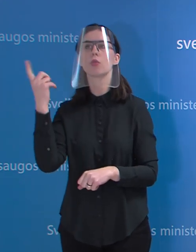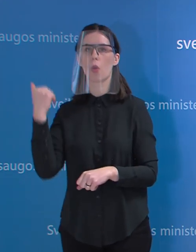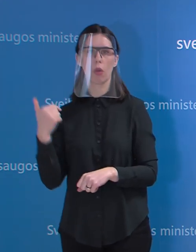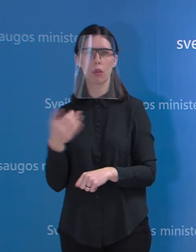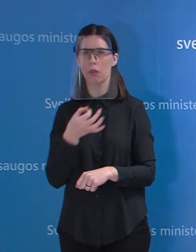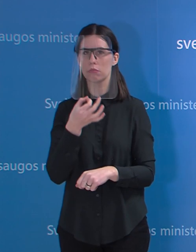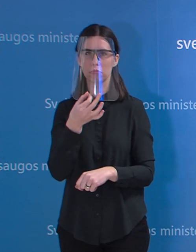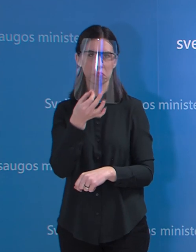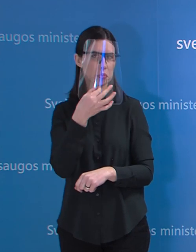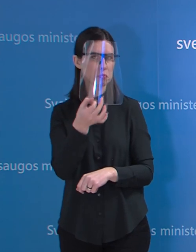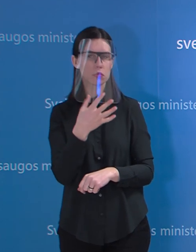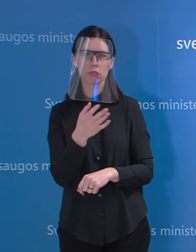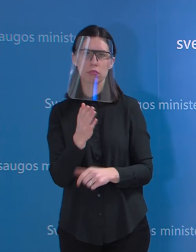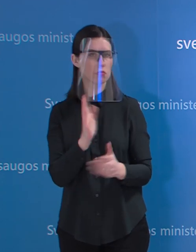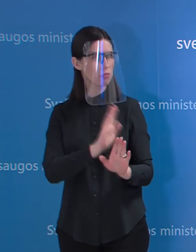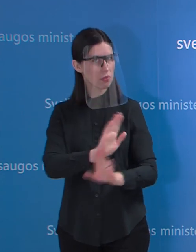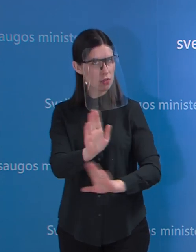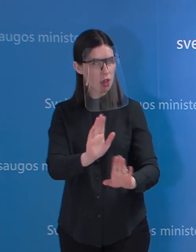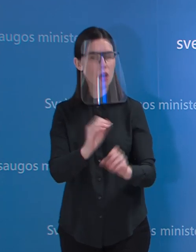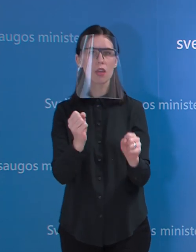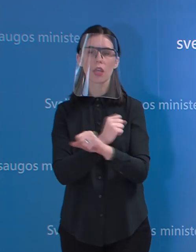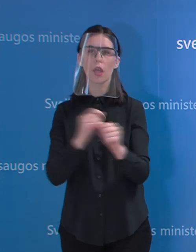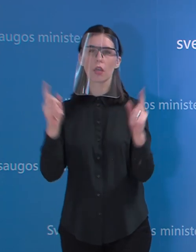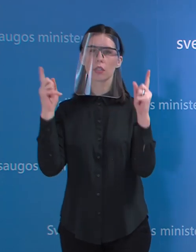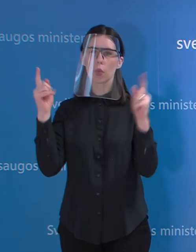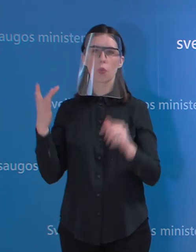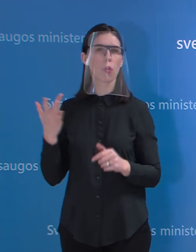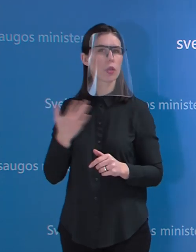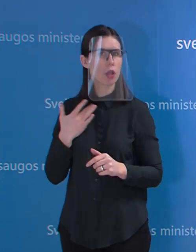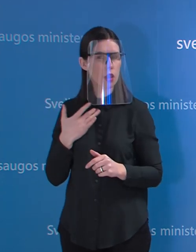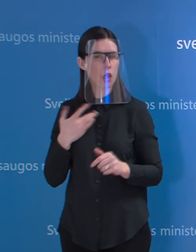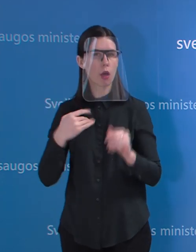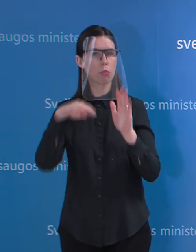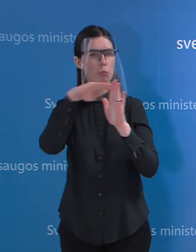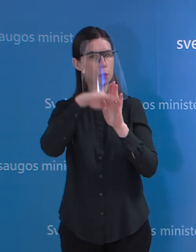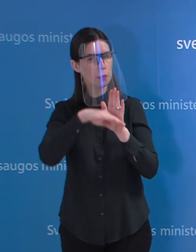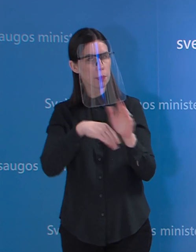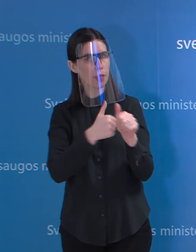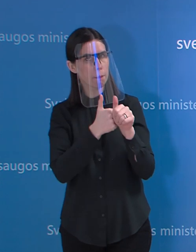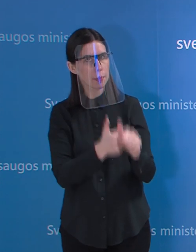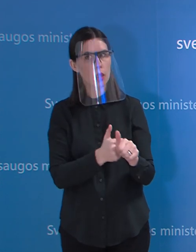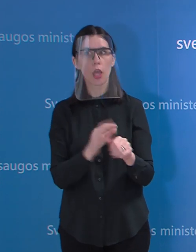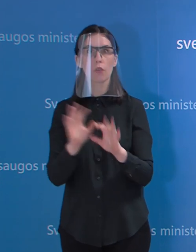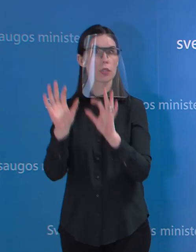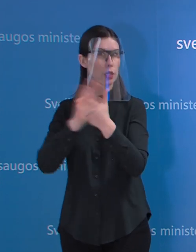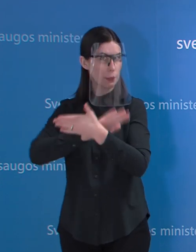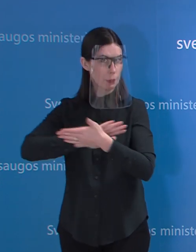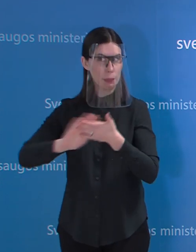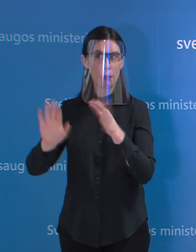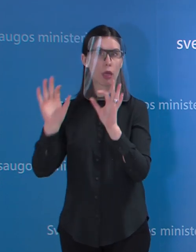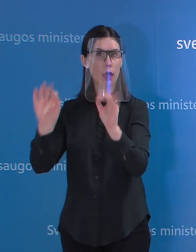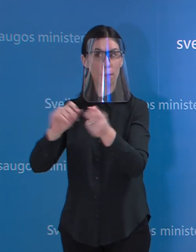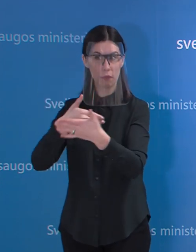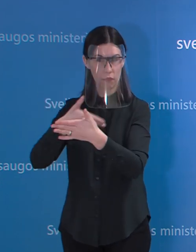yra tam tikrai reikalavimai, sauguma, kurios turi atitikti. Ir jeigu atitinka, tuos leidimus ir išduoda, o dėl medžiagų,